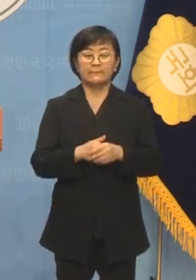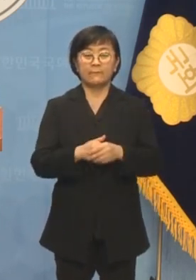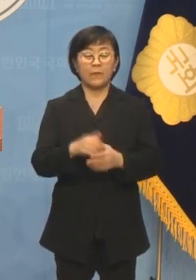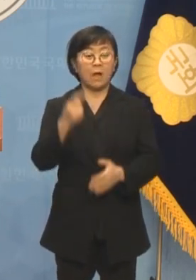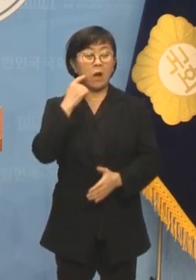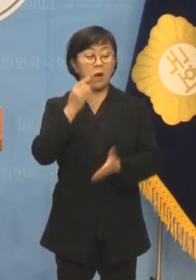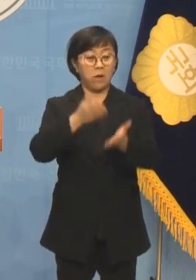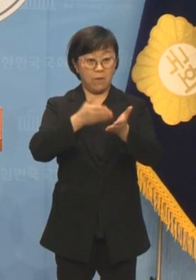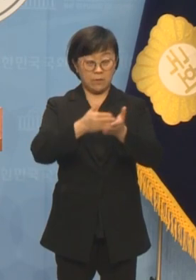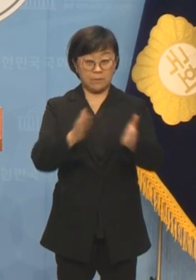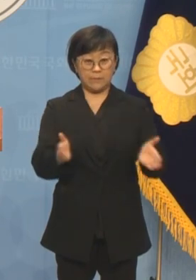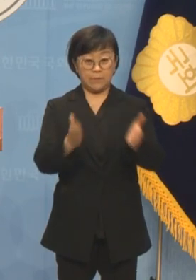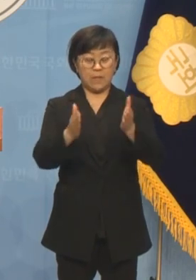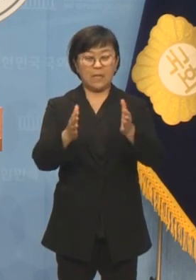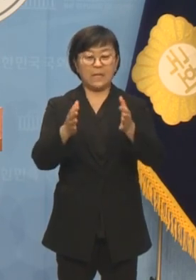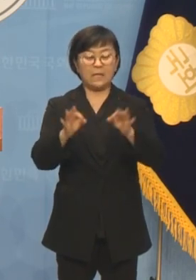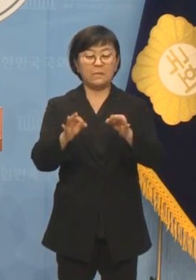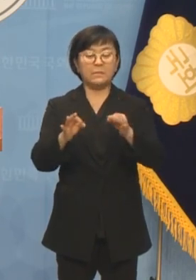한글자막